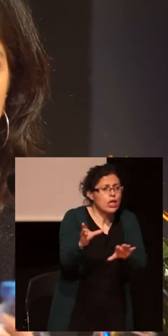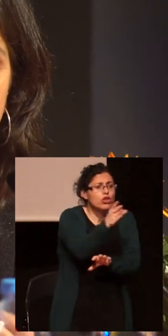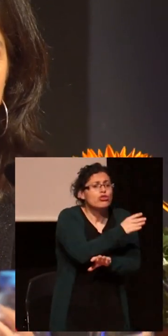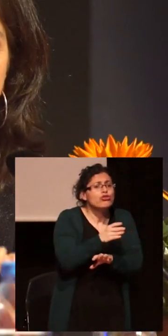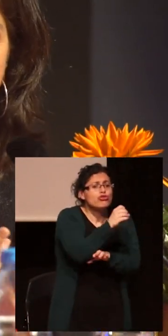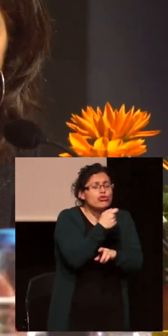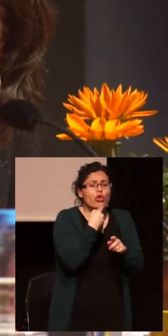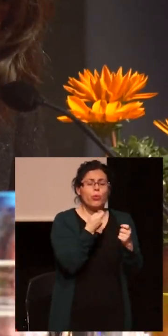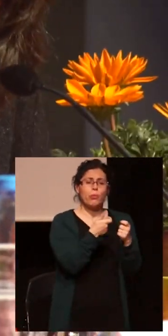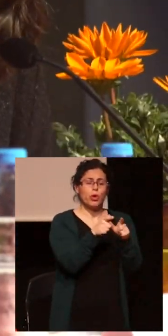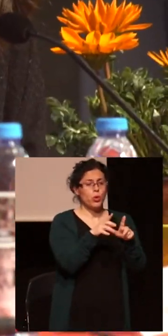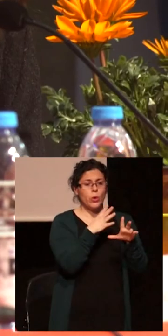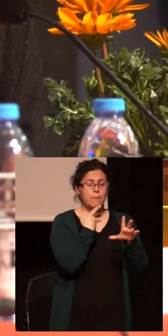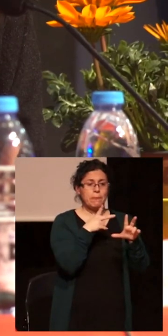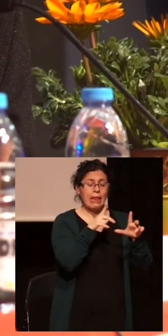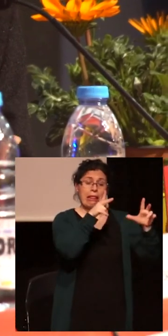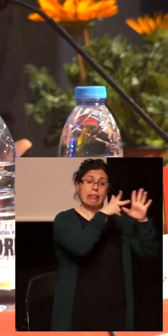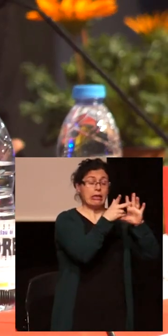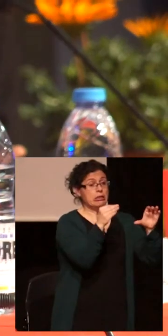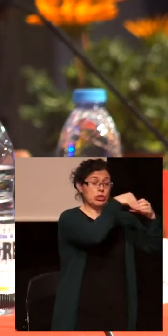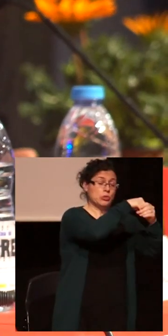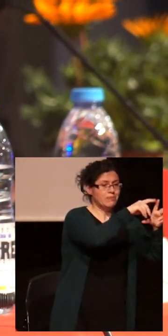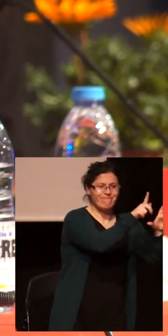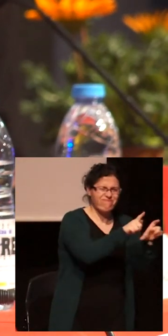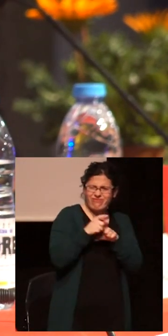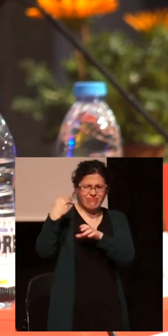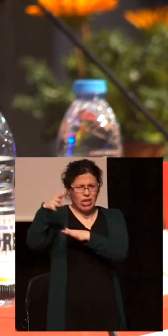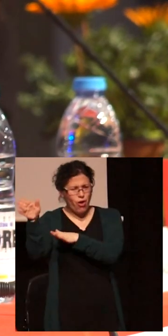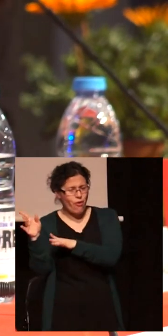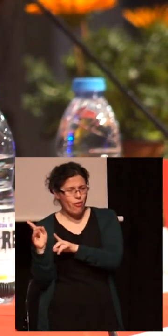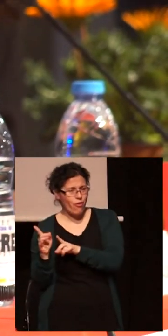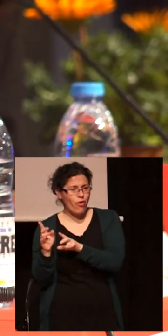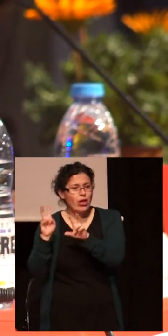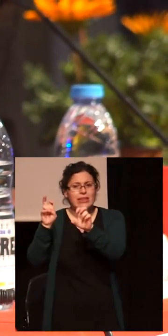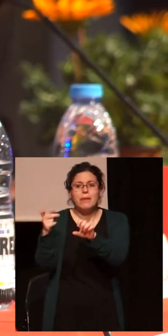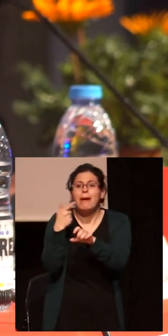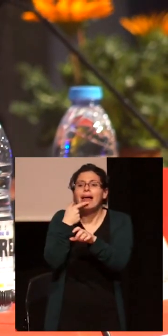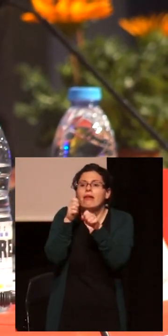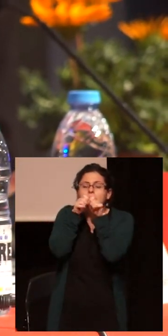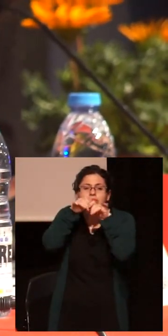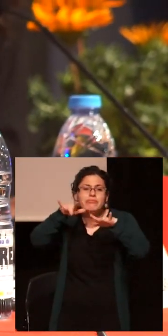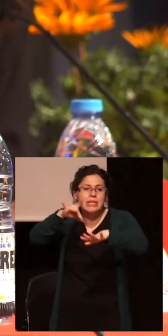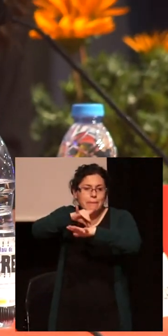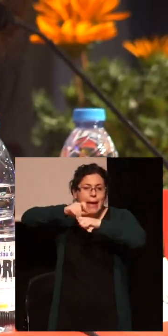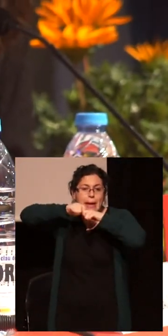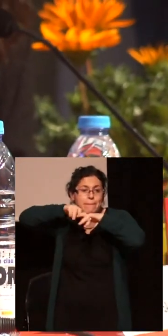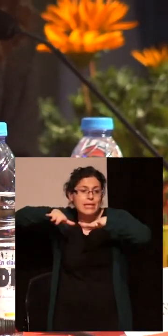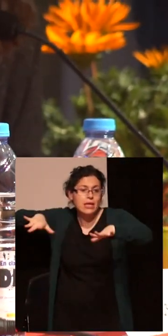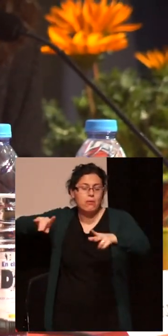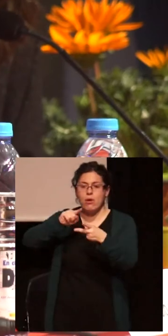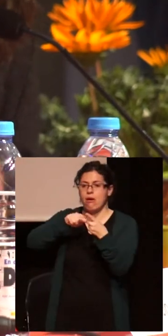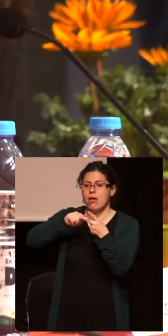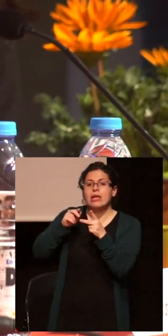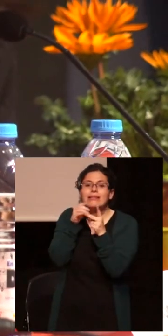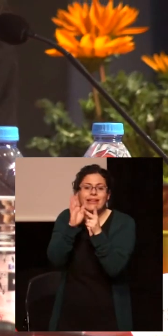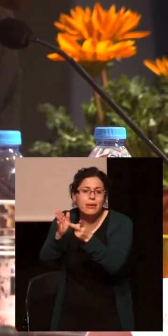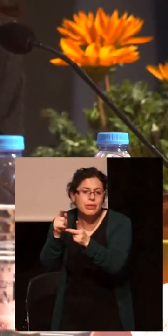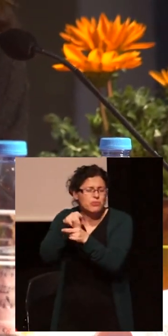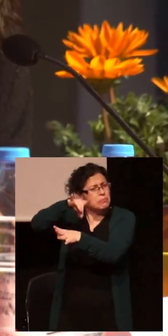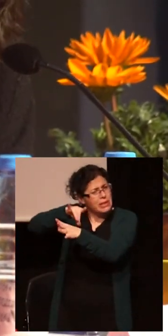están desenmarcadas de los derechos para pasar exclusivamente a datos epidemiológicos y a tratamientos. Que hay… Es